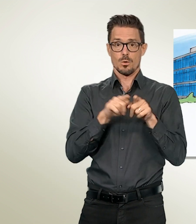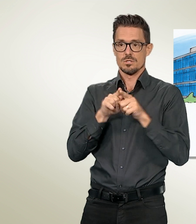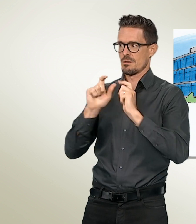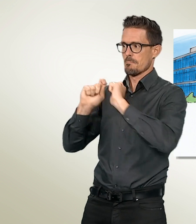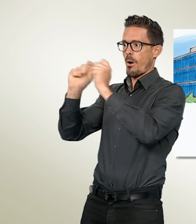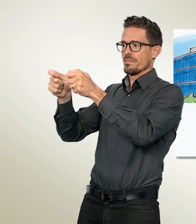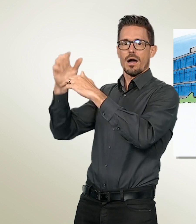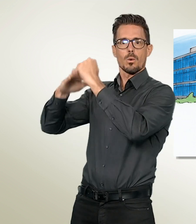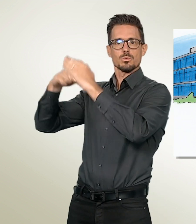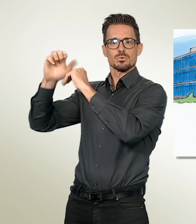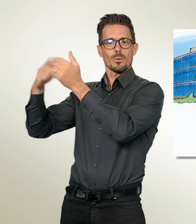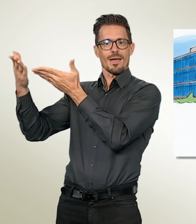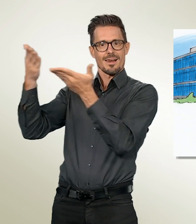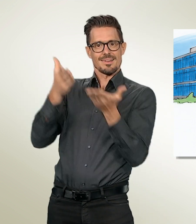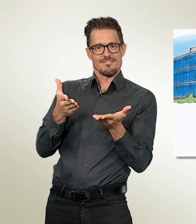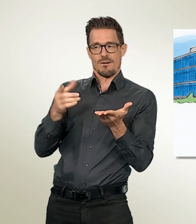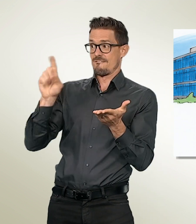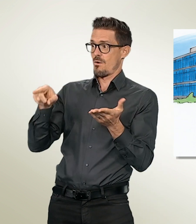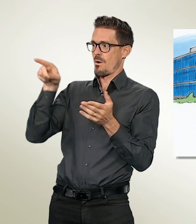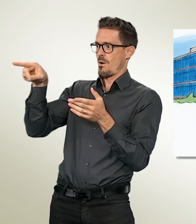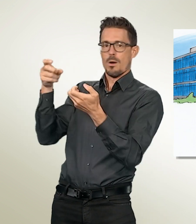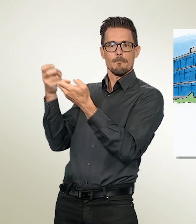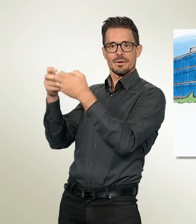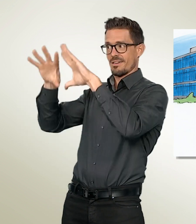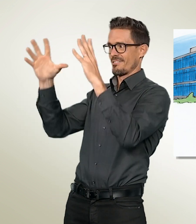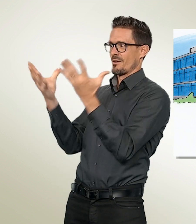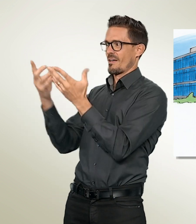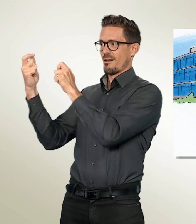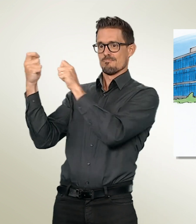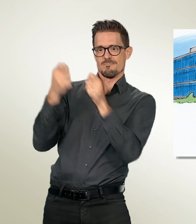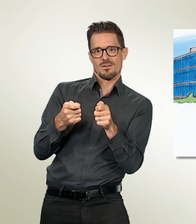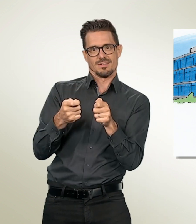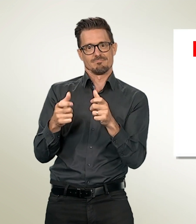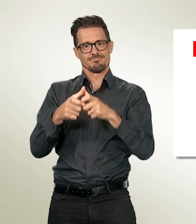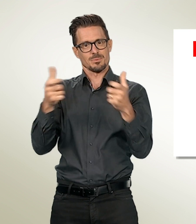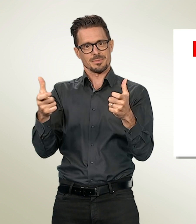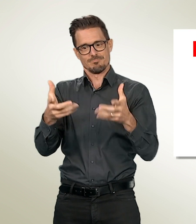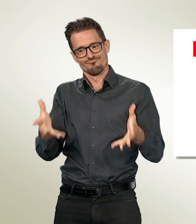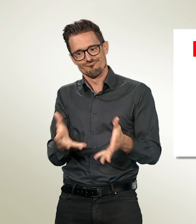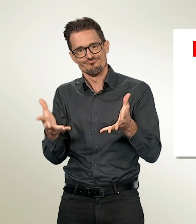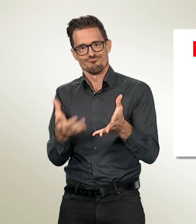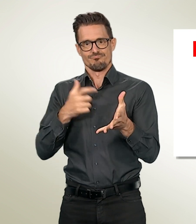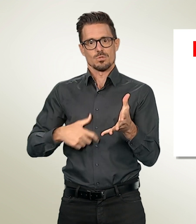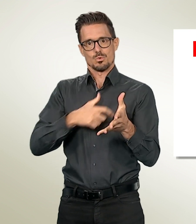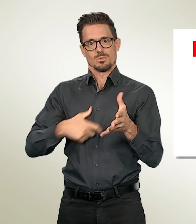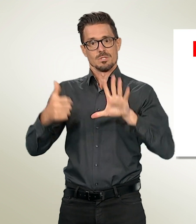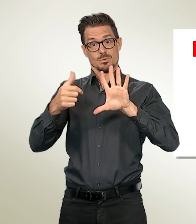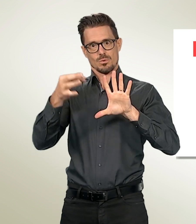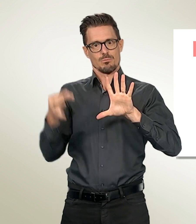'achat. Ces affaires compensatoires ont pour but de renforcer l'industrie suisse. Pour le comité référendaire, l'achat de nouveaux